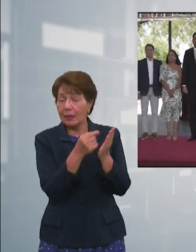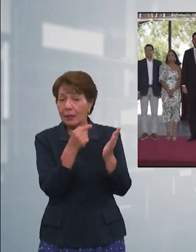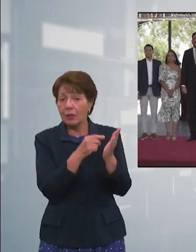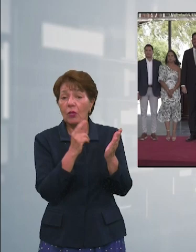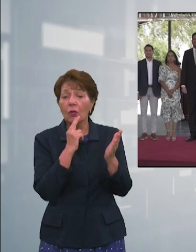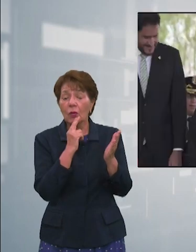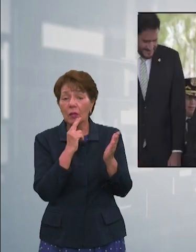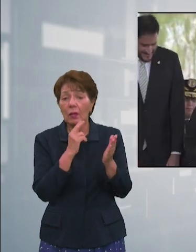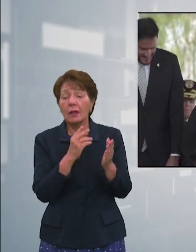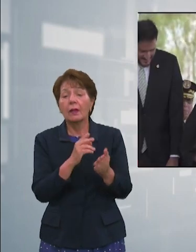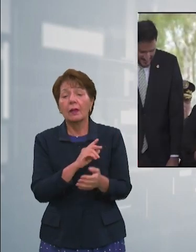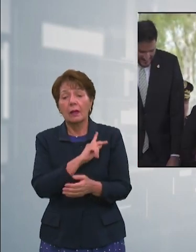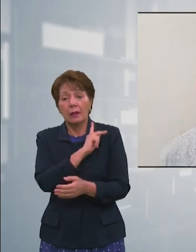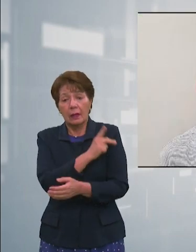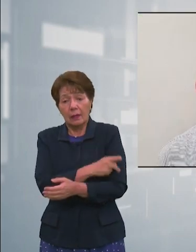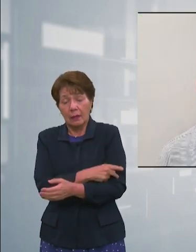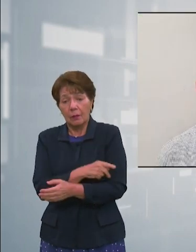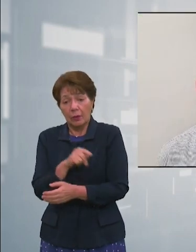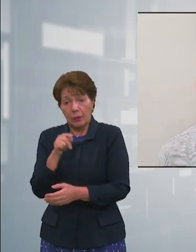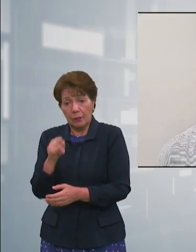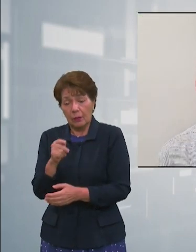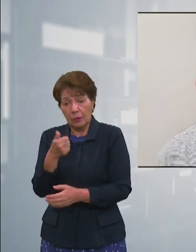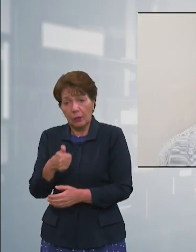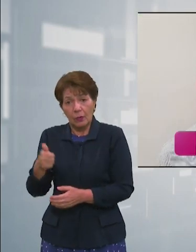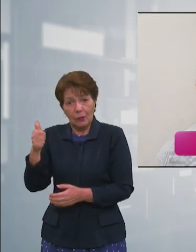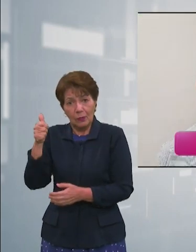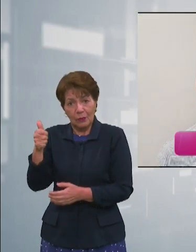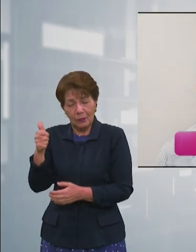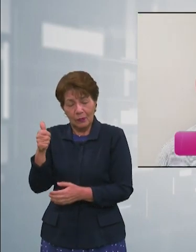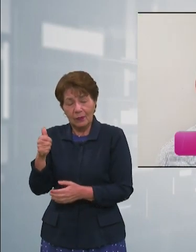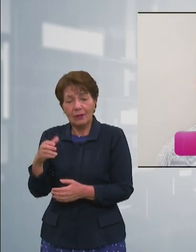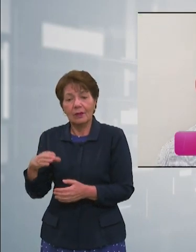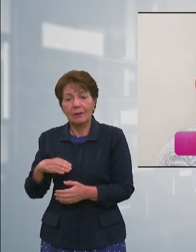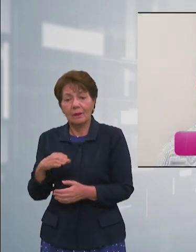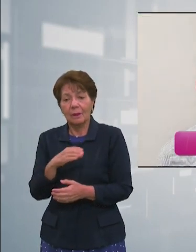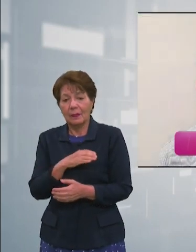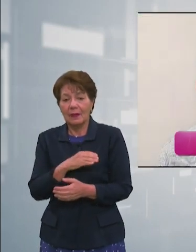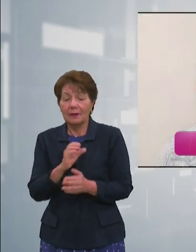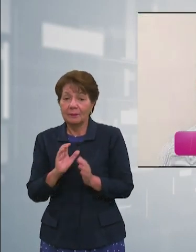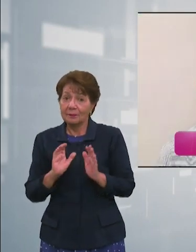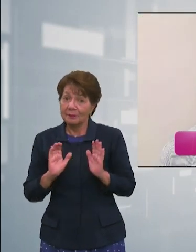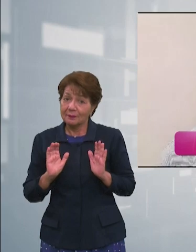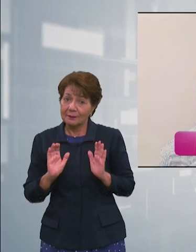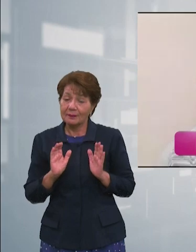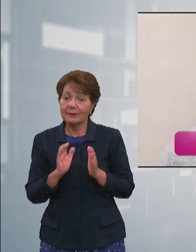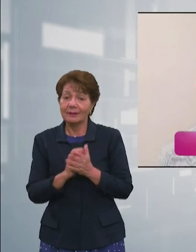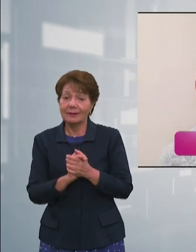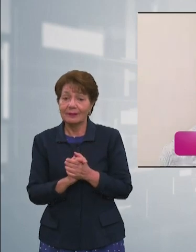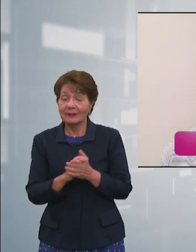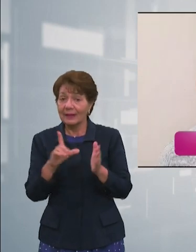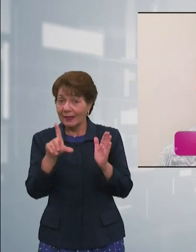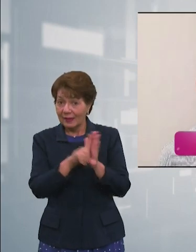titular del hemiciclo y no se puede olvidar que la ley orgánica del poder